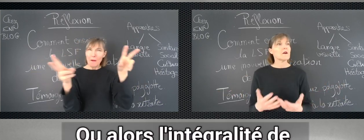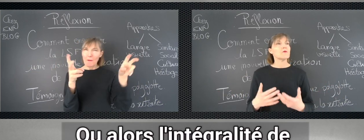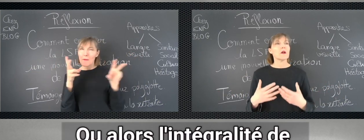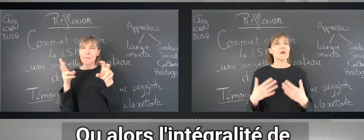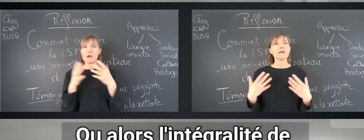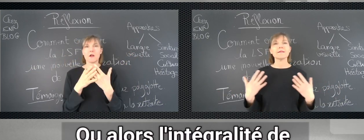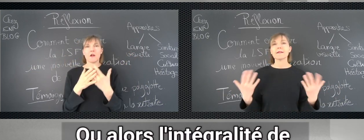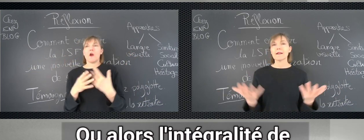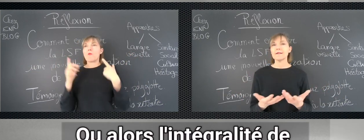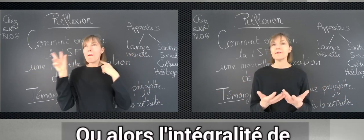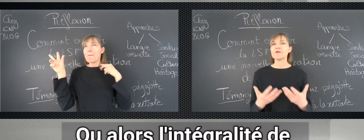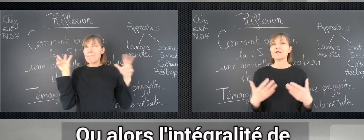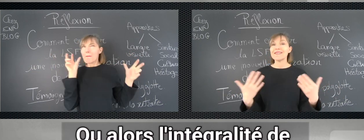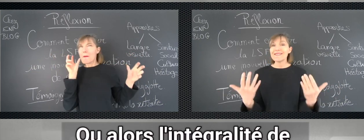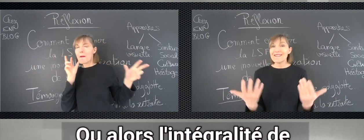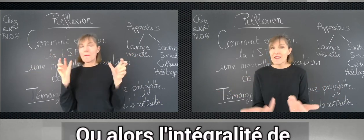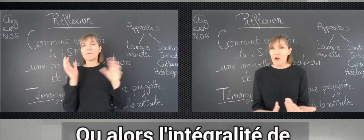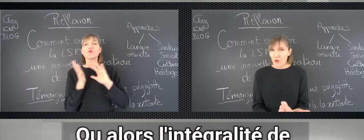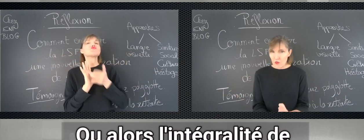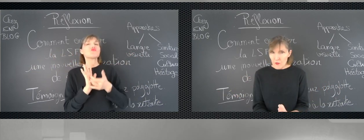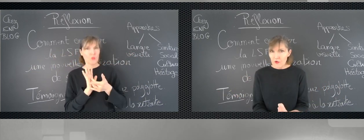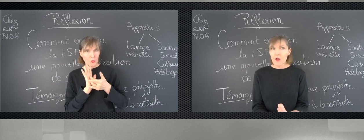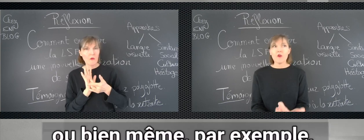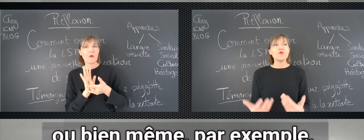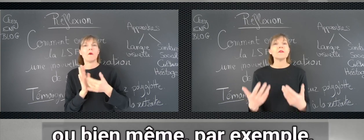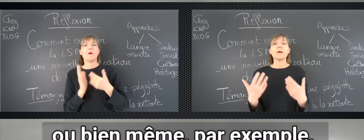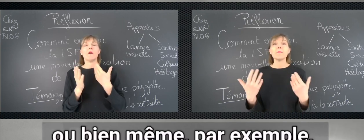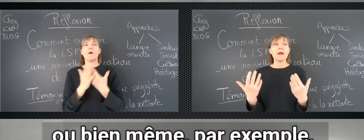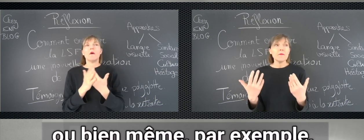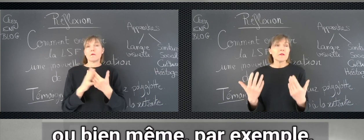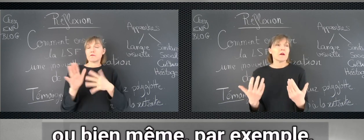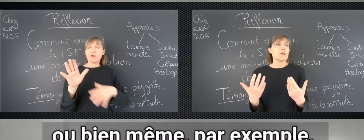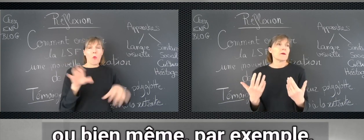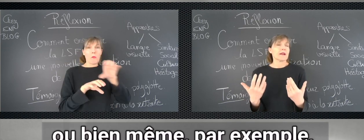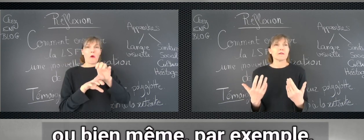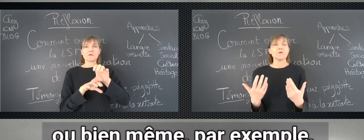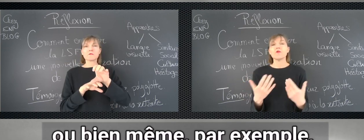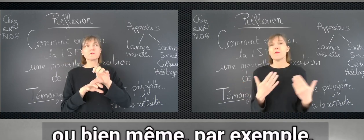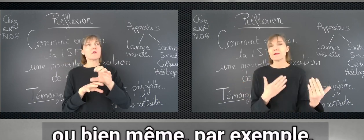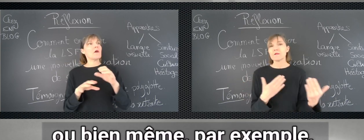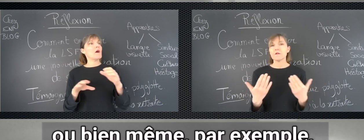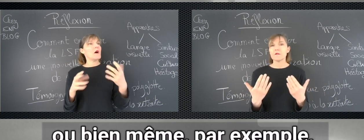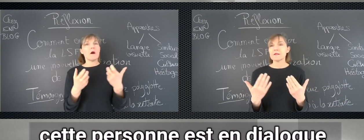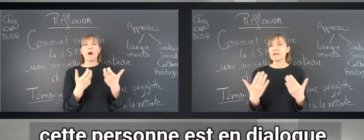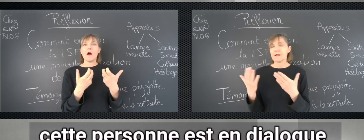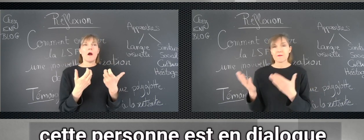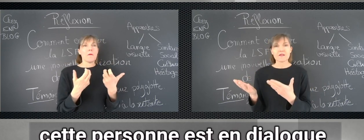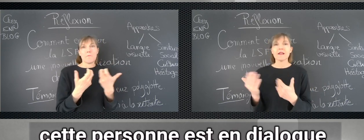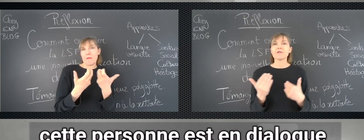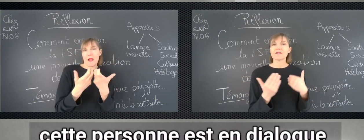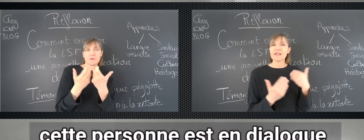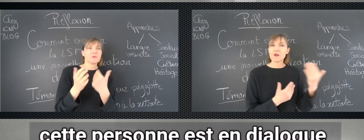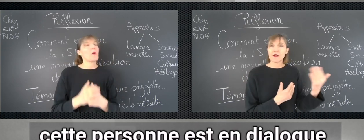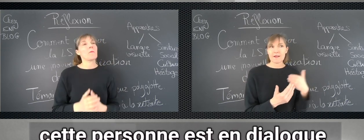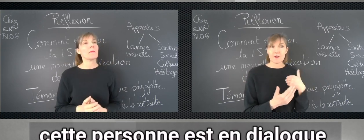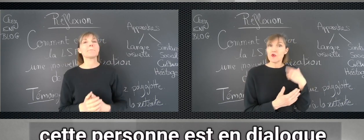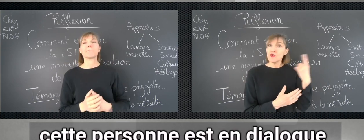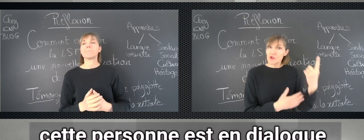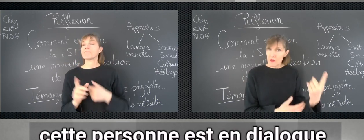ou alors l'intégralité de ce qui est dit en groupe, ou bien même, par exemple, deux personnes, si cette personne-là est en dialogue avec une seule